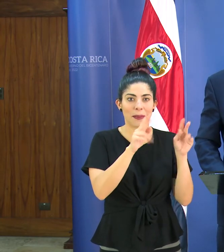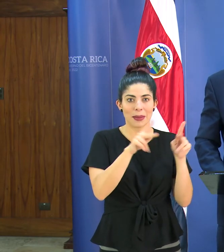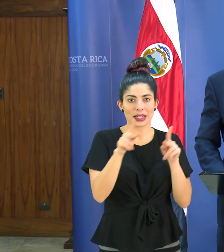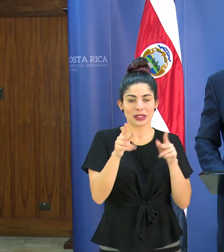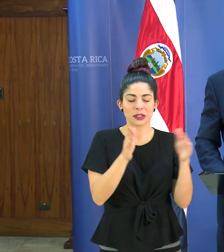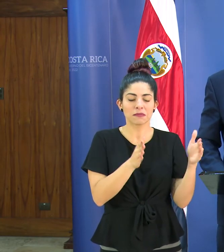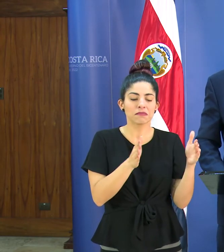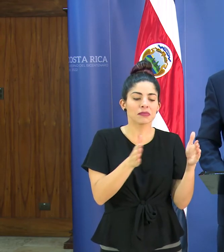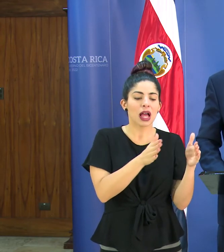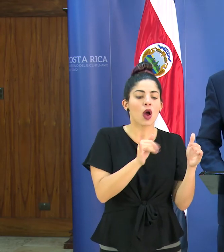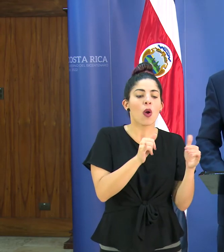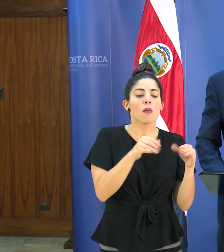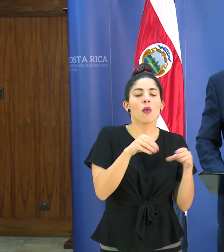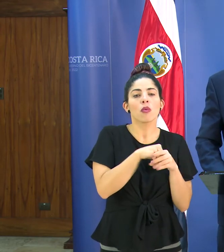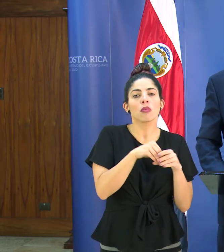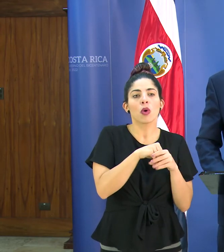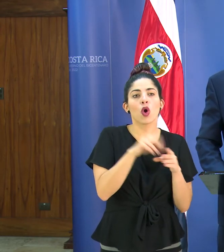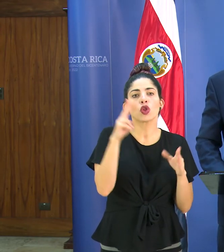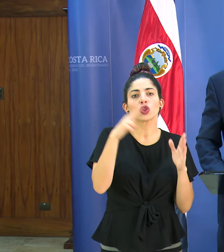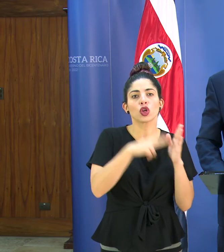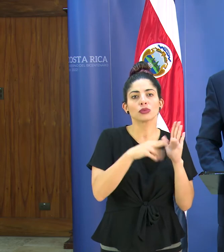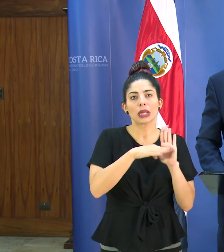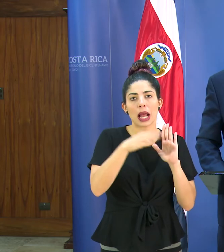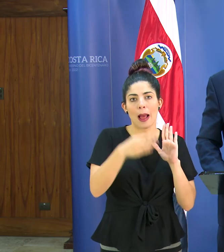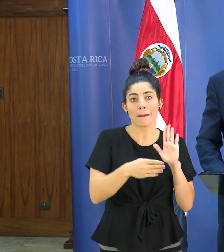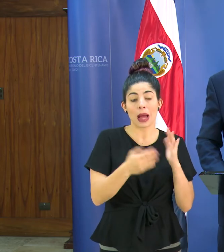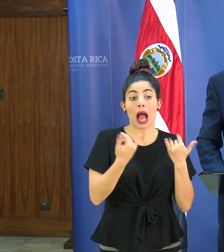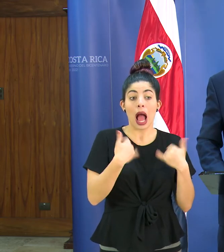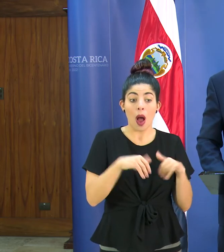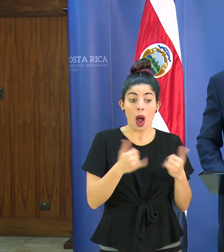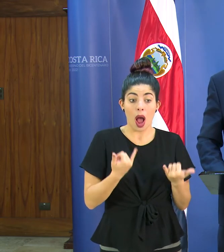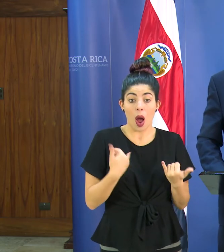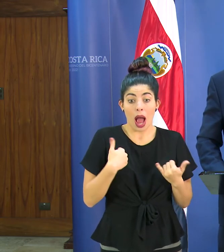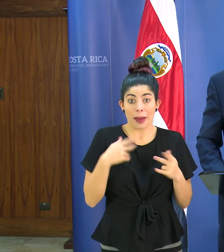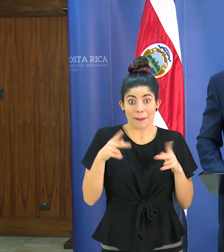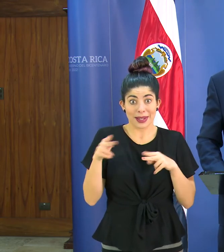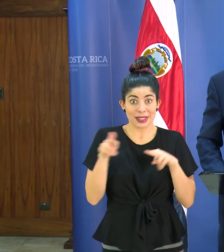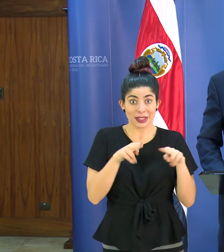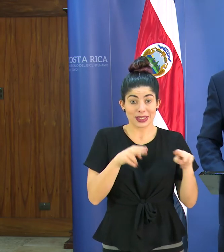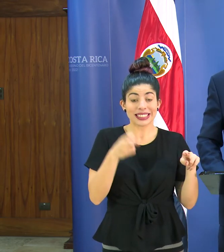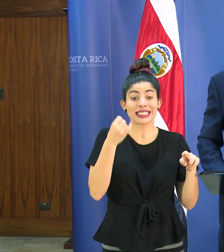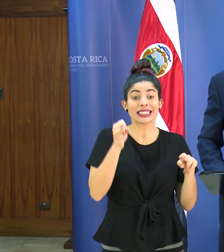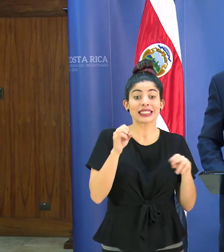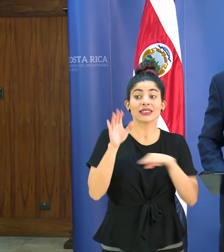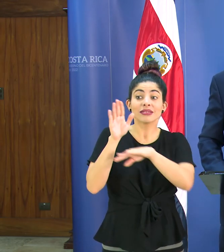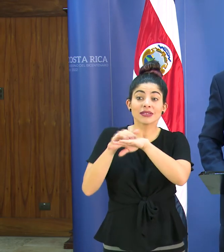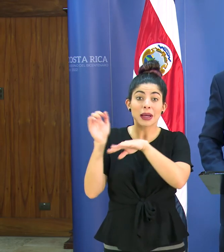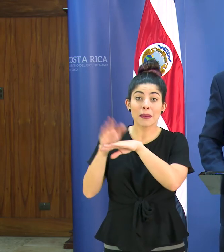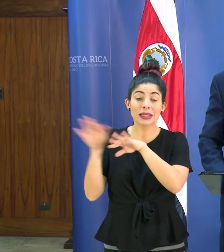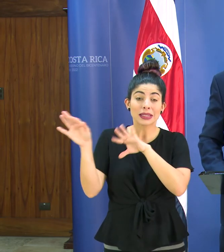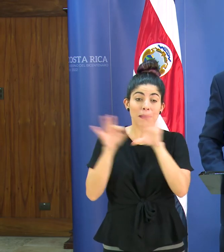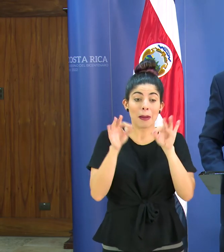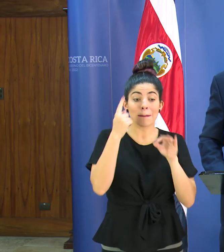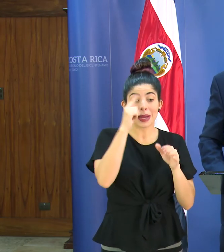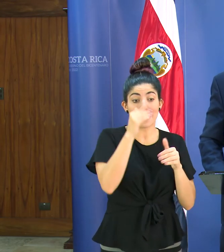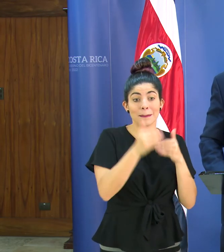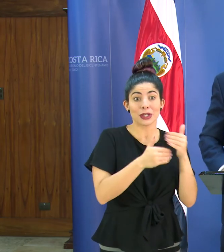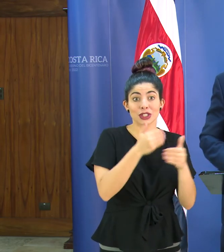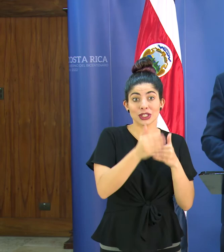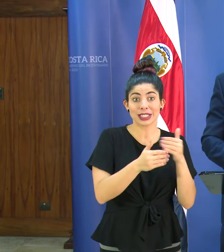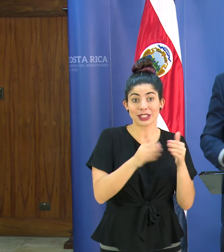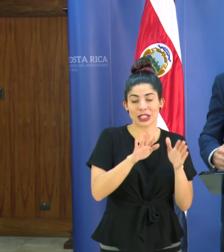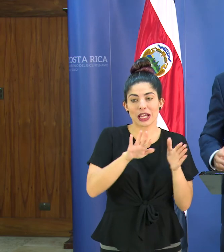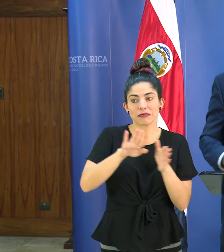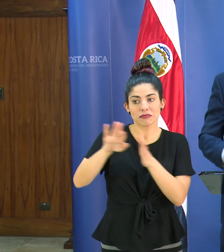una reserva de 2.000 camas que aunque hoy estén ocupadas si dejamos de hacer procedimientos electivos